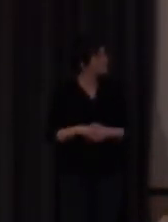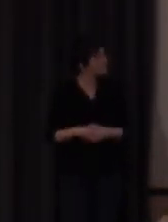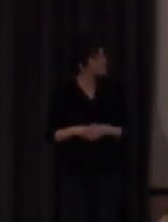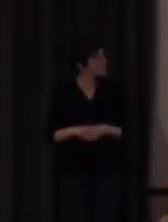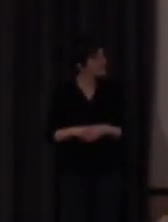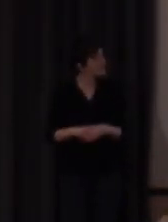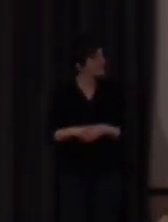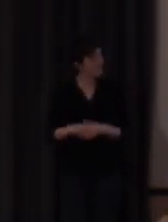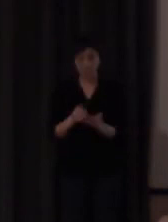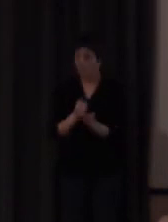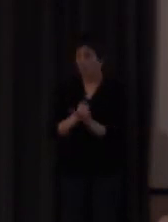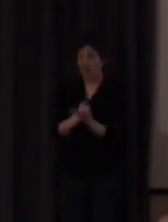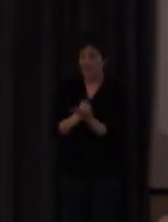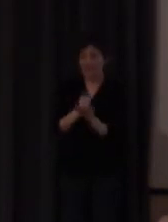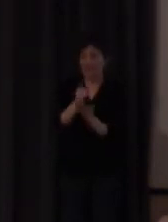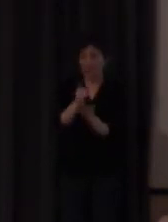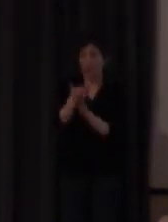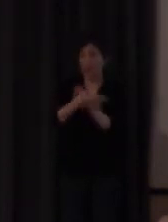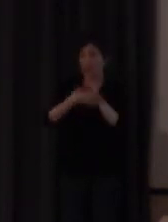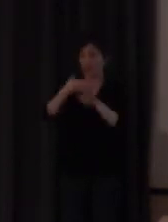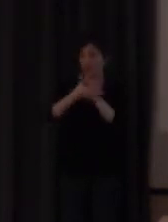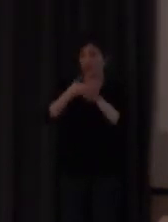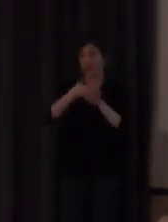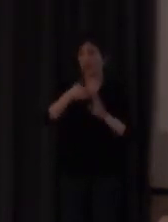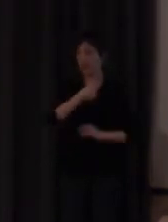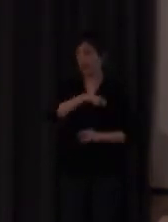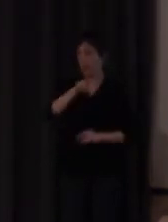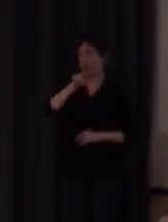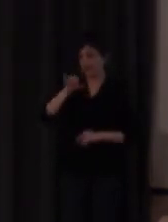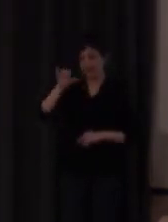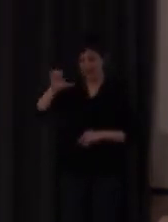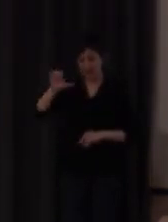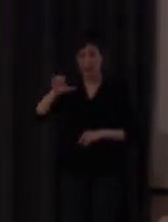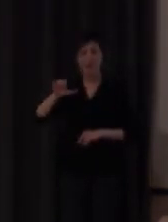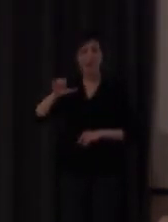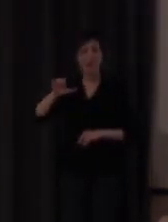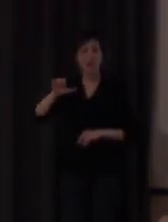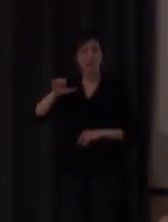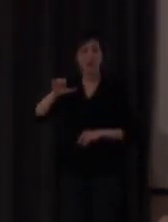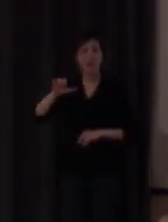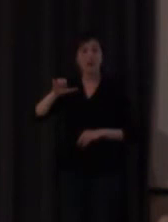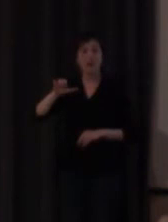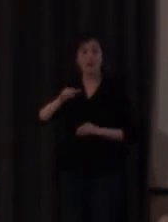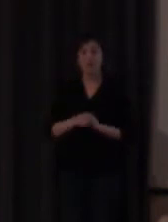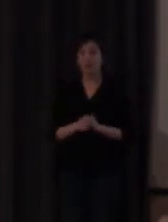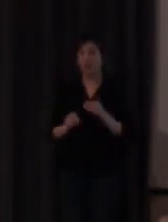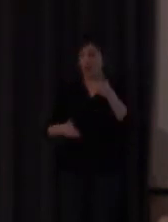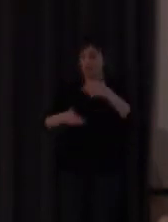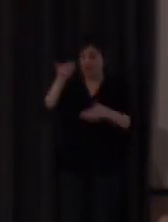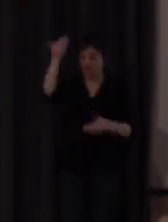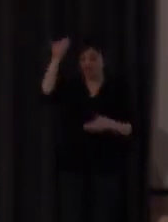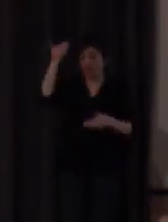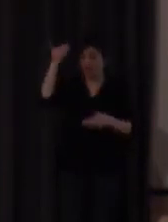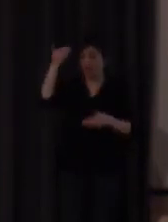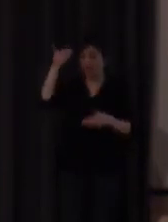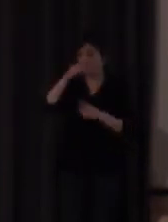la asignatura de lengua de signos española tiene como punto de partida y como punto